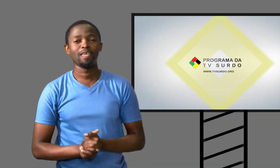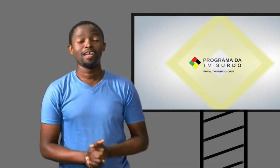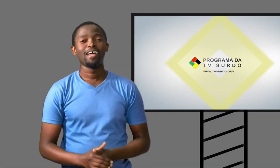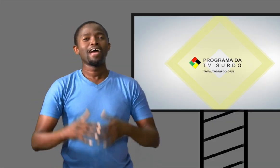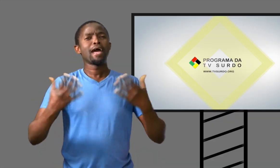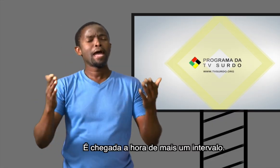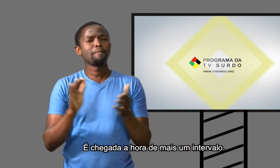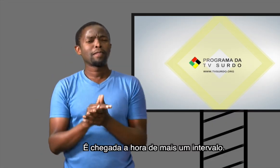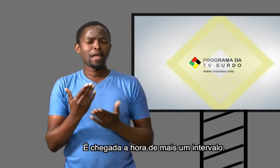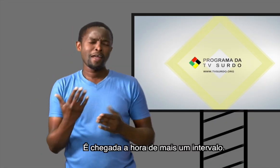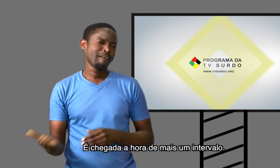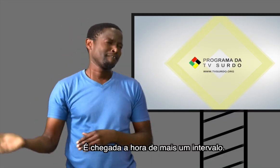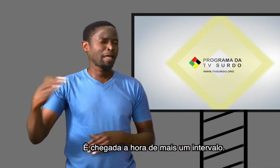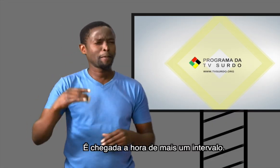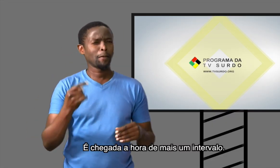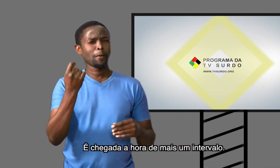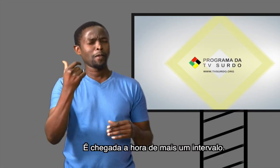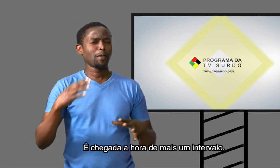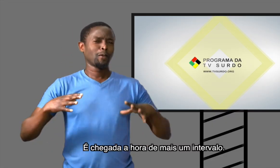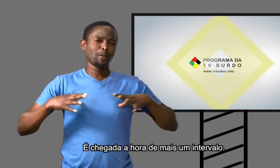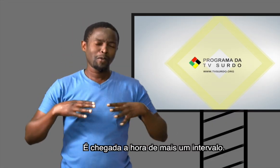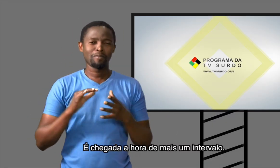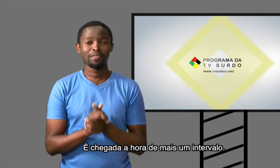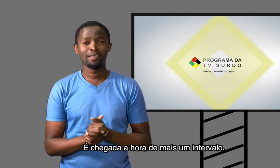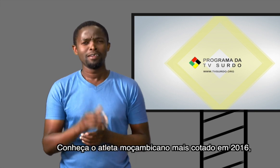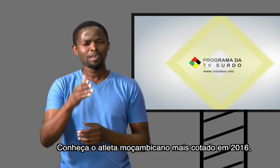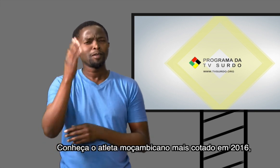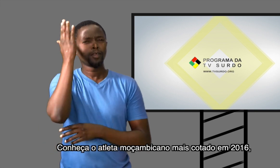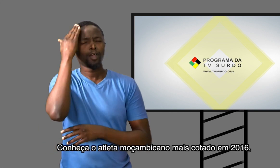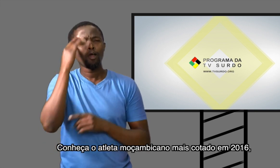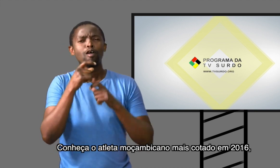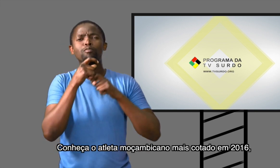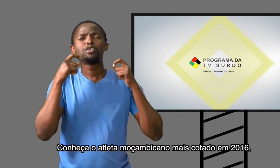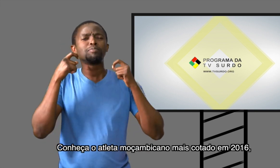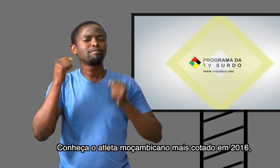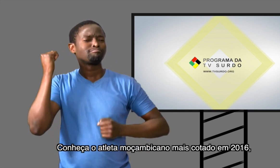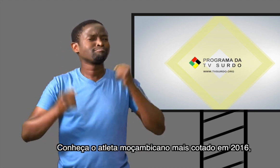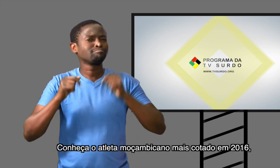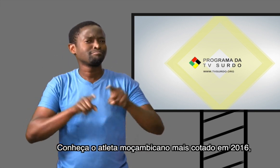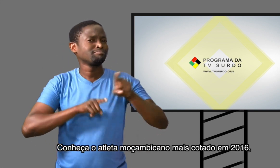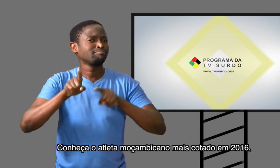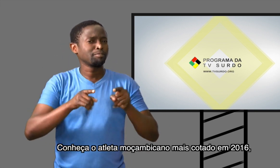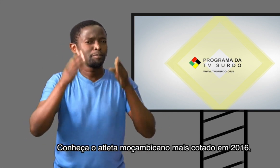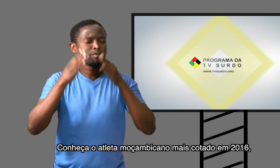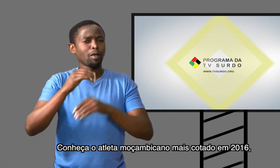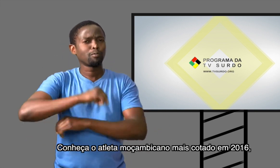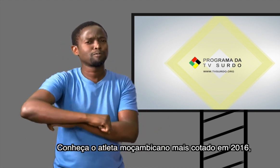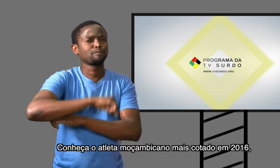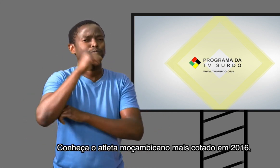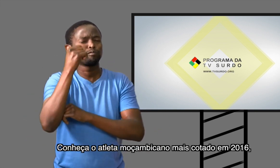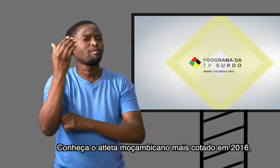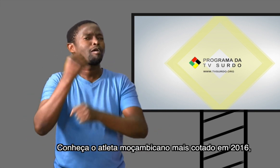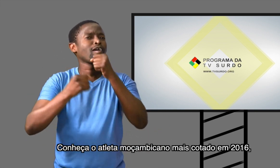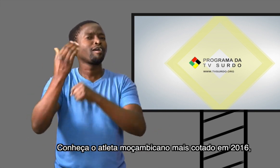É chegada a hora de mais um intervalo. Conheça o atleta moçambicano mais cotado em